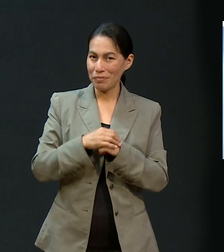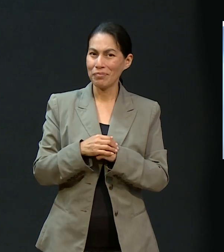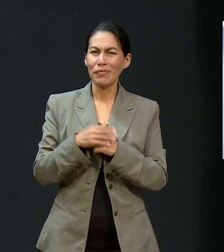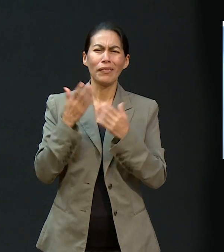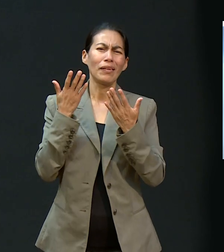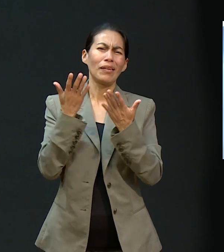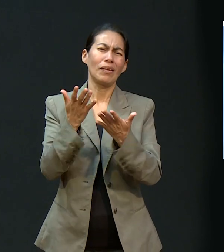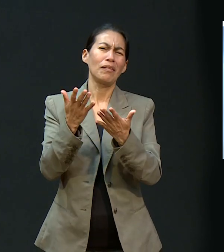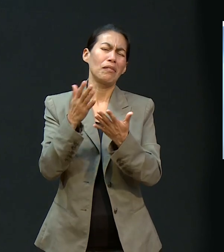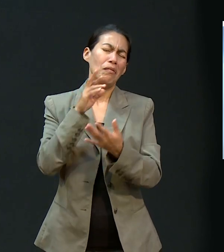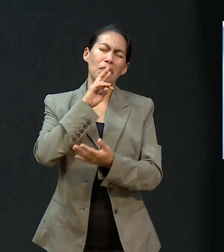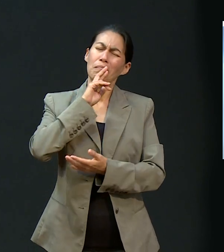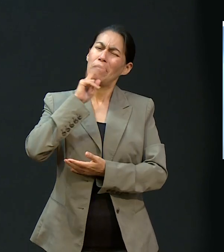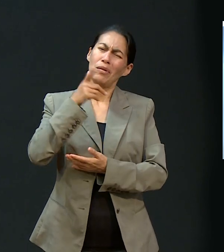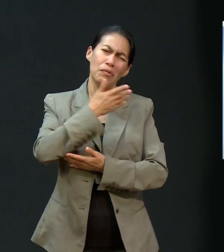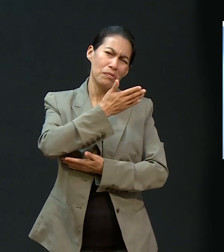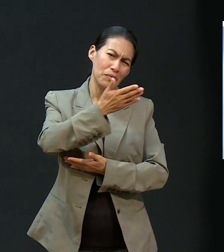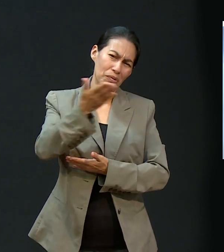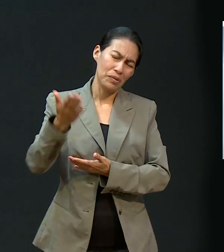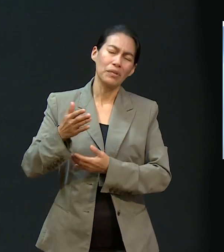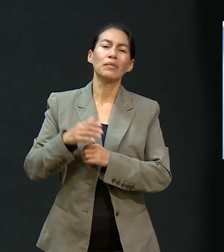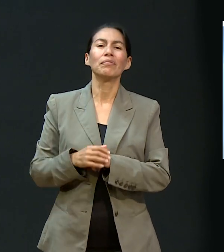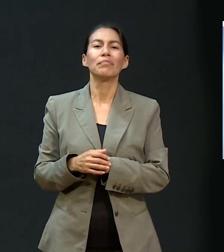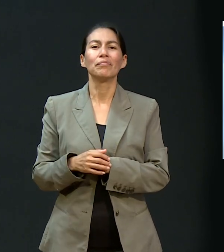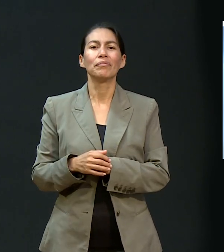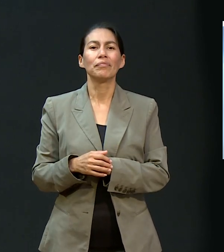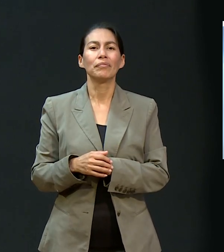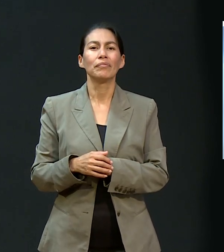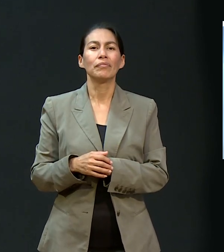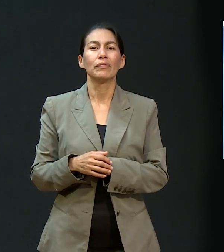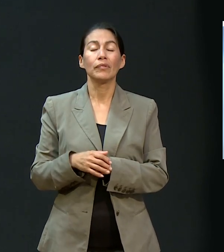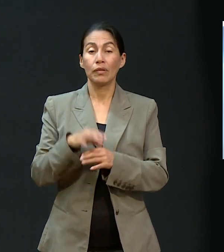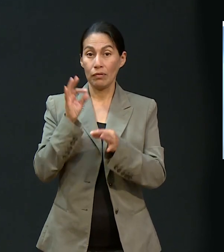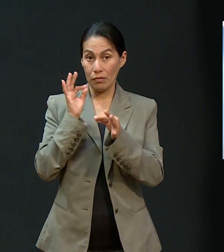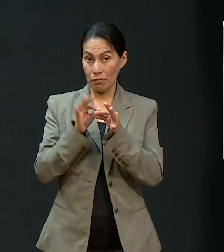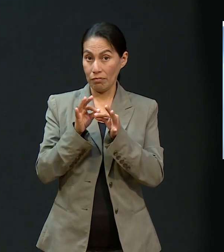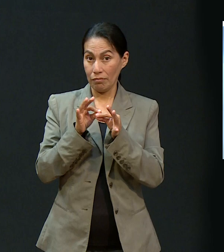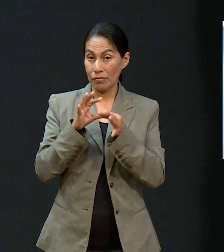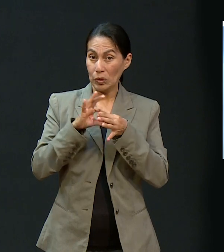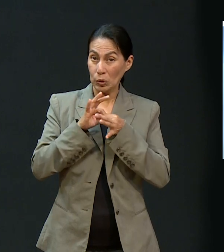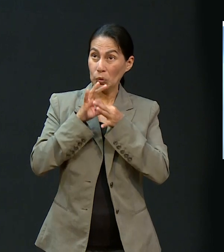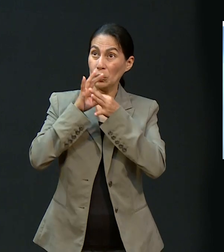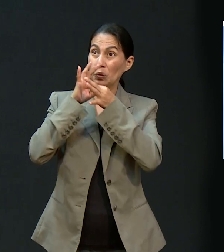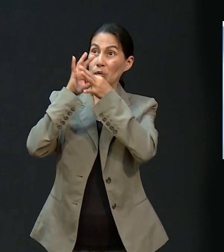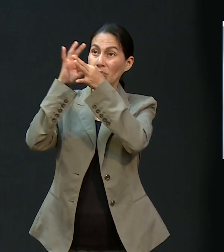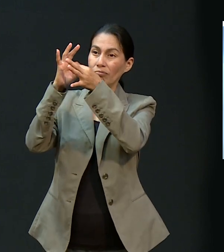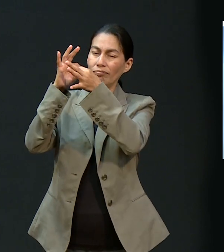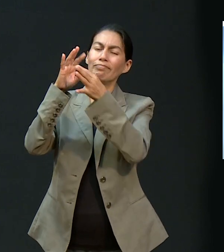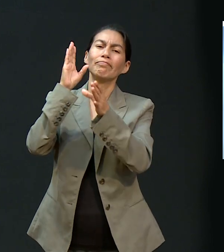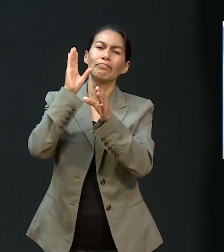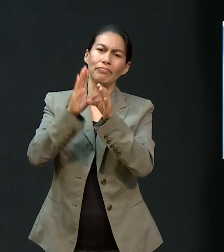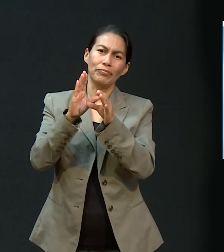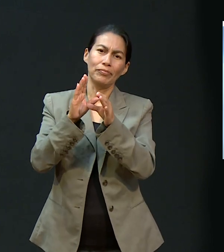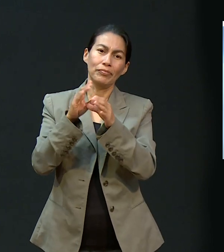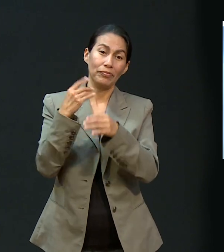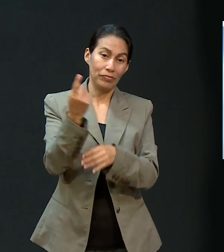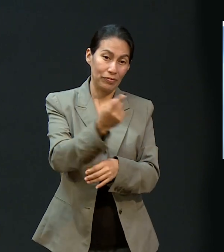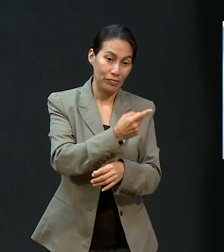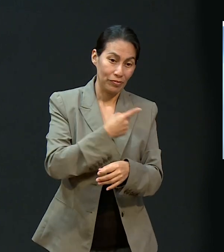deseos de todo el universo, que precisamente se cumplen en Jesucristo. La